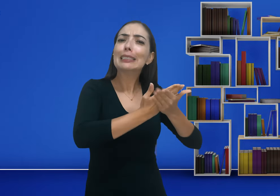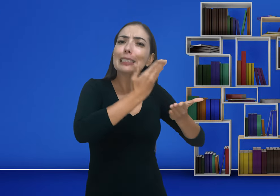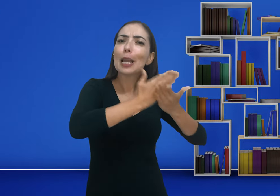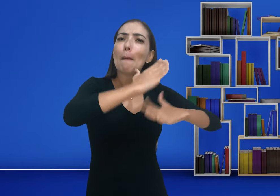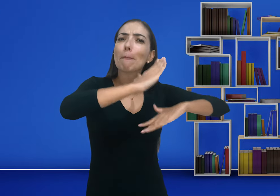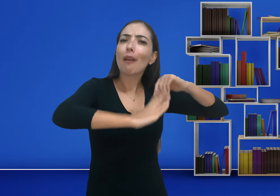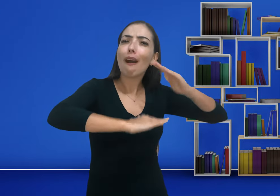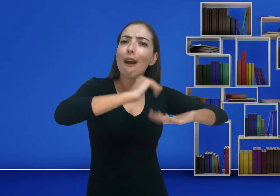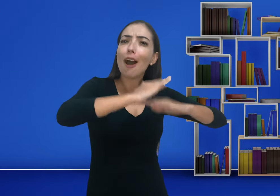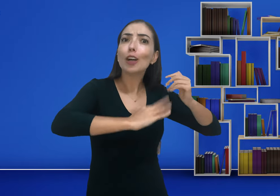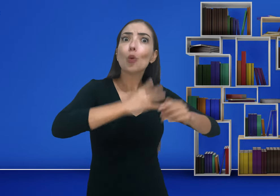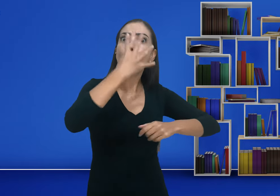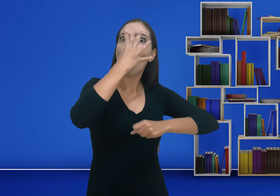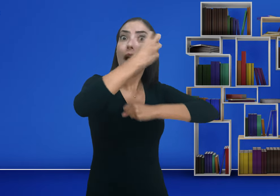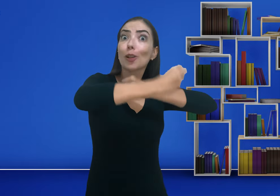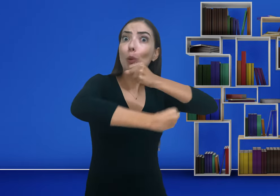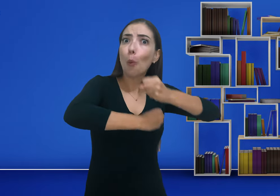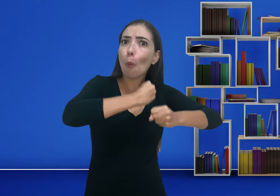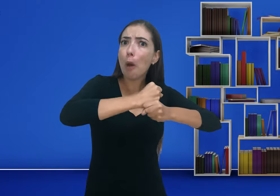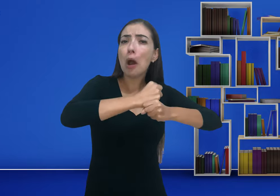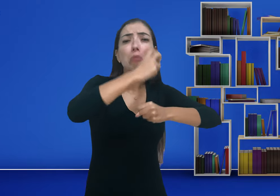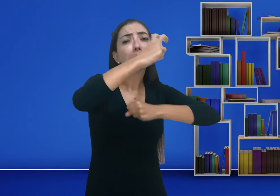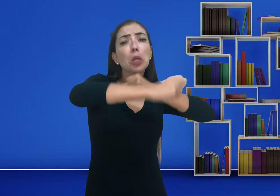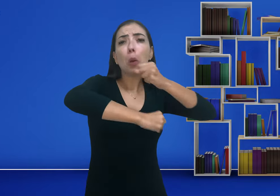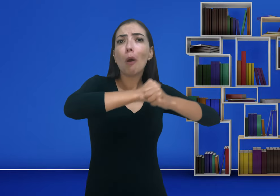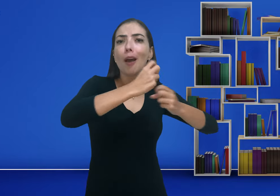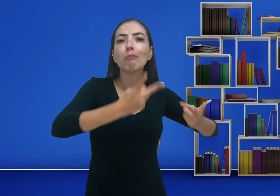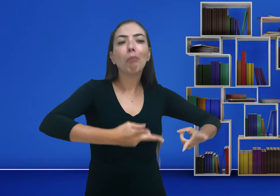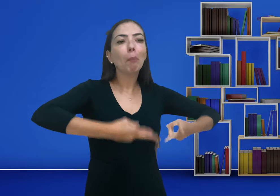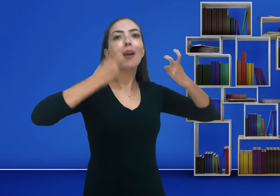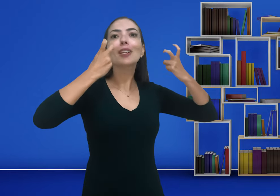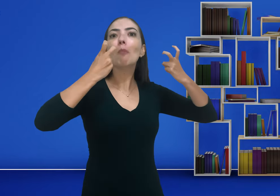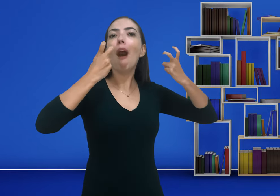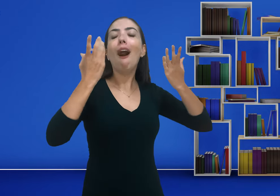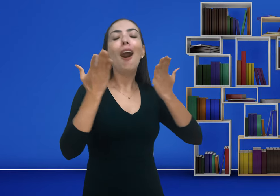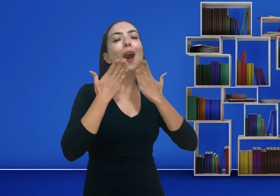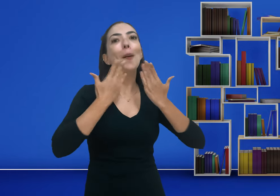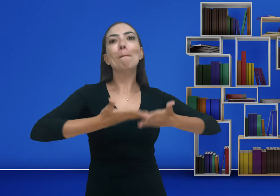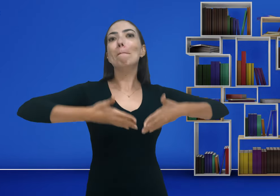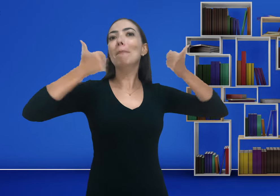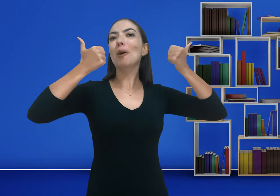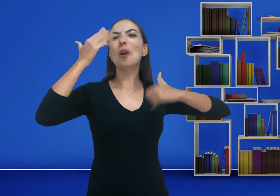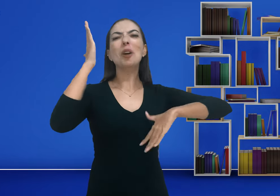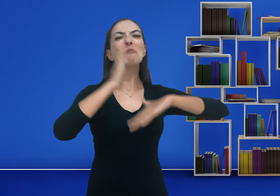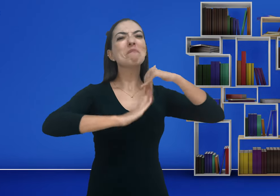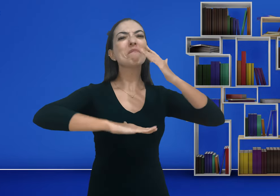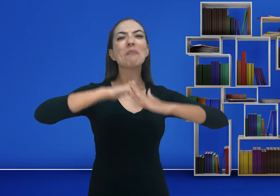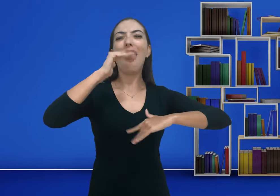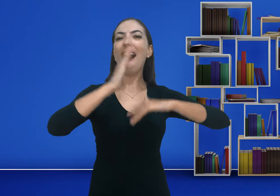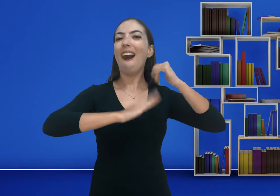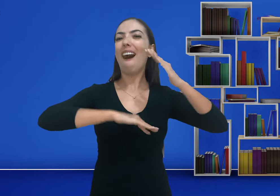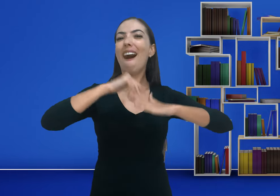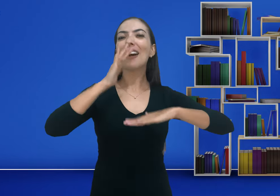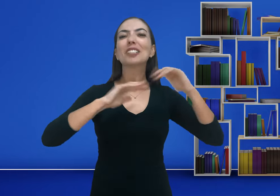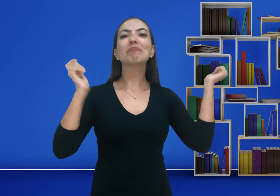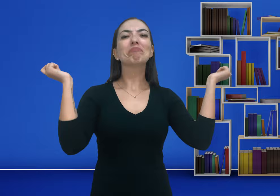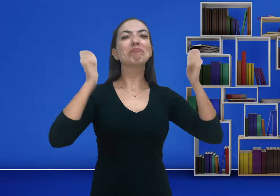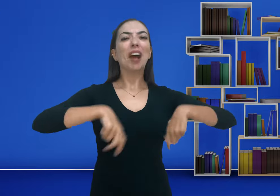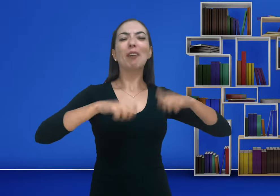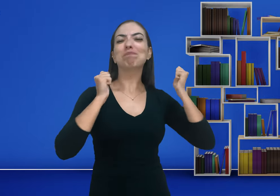Continue aprendendo. Em quatro, cinco anos você vai perceber que você terá se tornado um profissional na área da Libras.